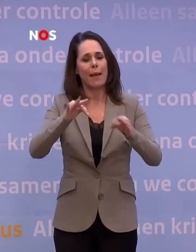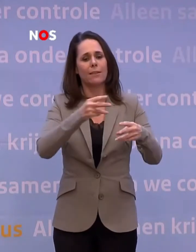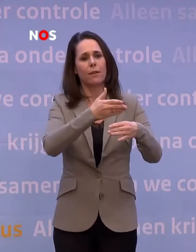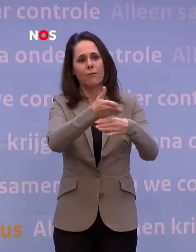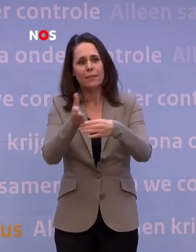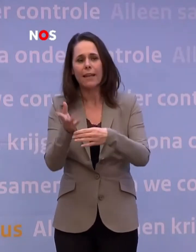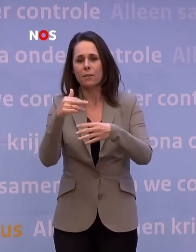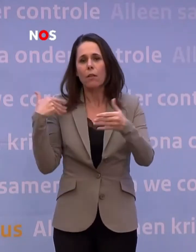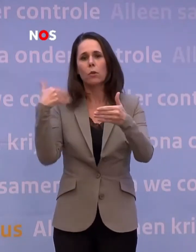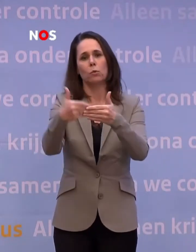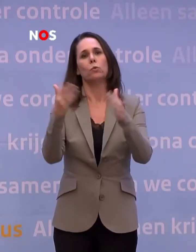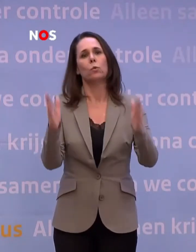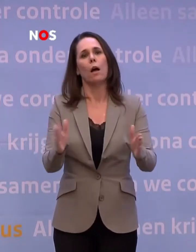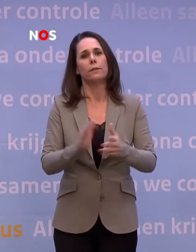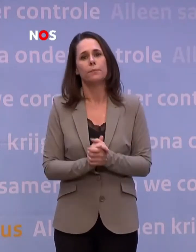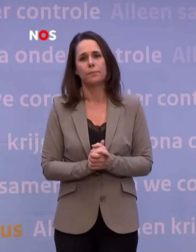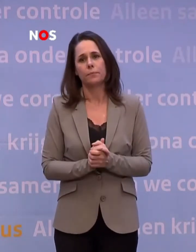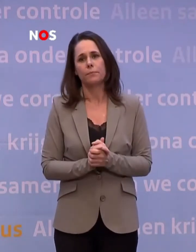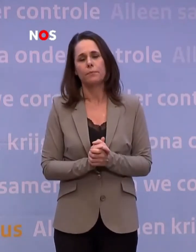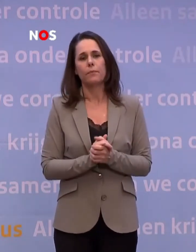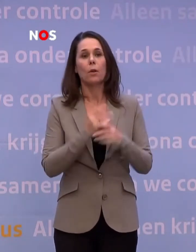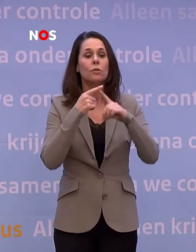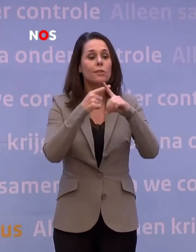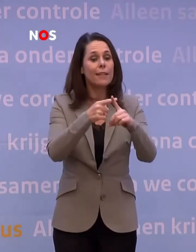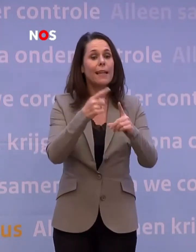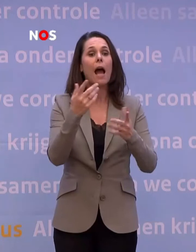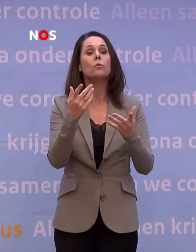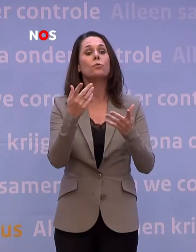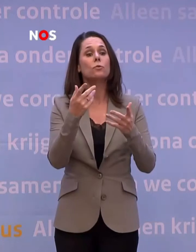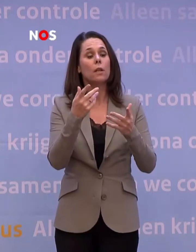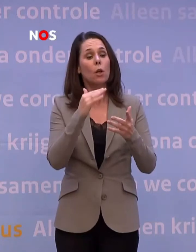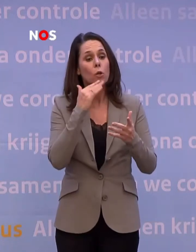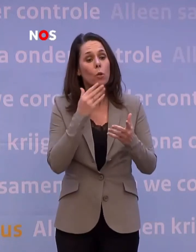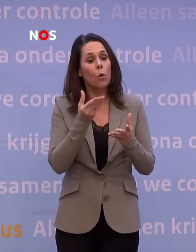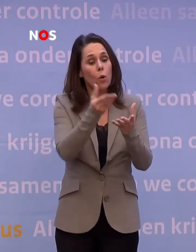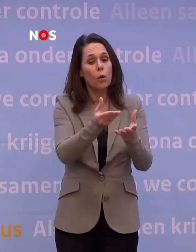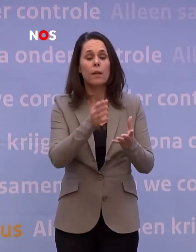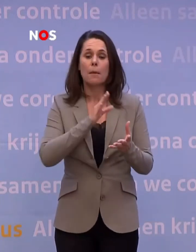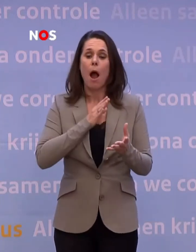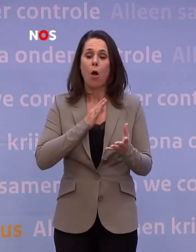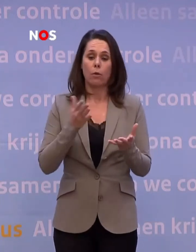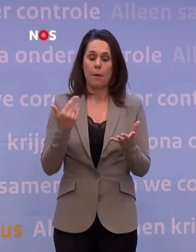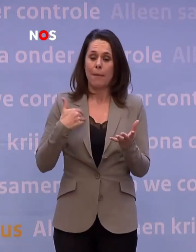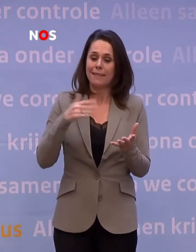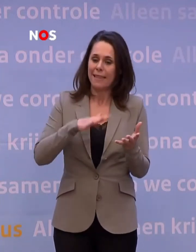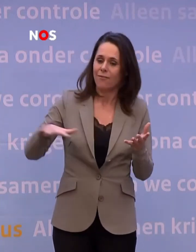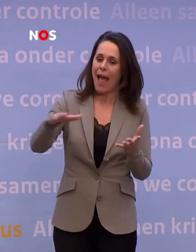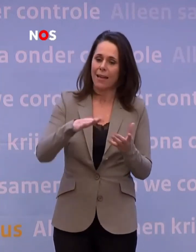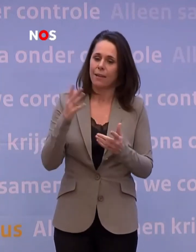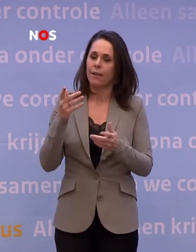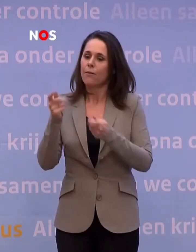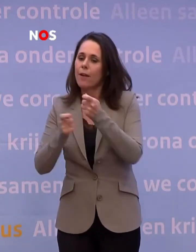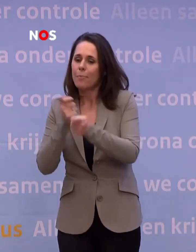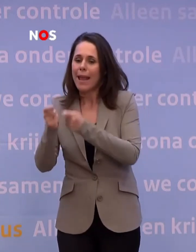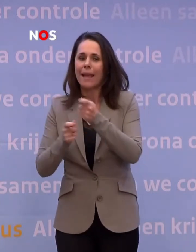heden hebben gehad... ...waarbij niet alleen de ziekenhuiszorg voldoende voorzien wordt... ...maar ook de mensen in de wijkverpleging en in de